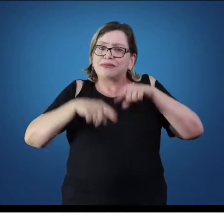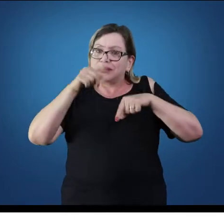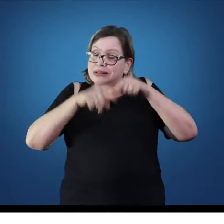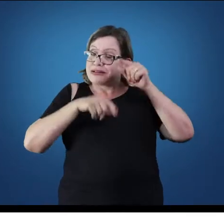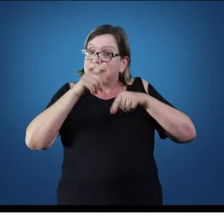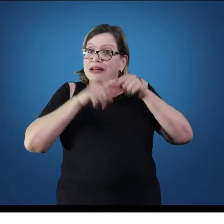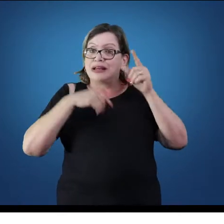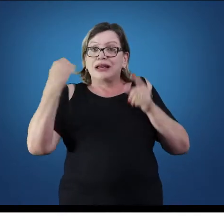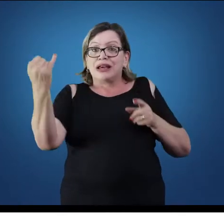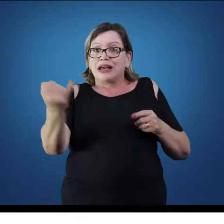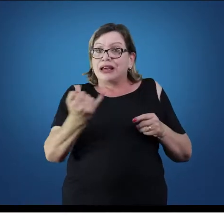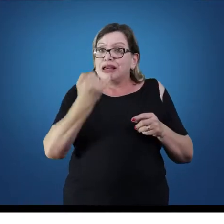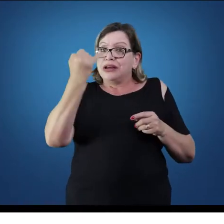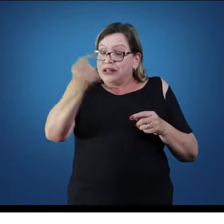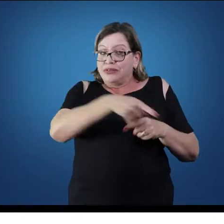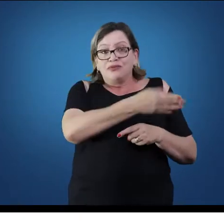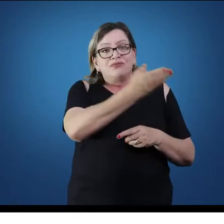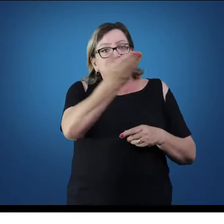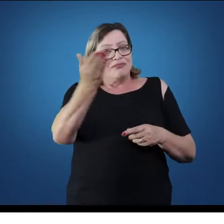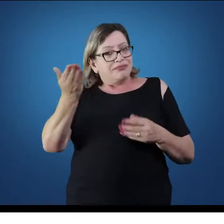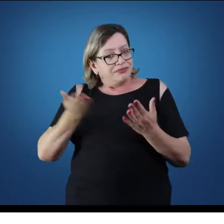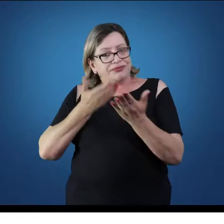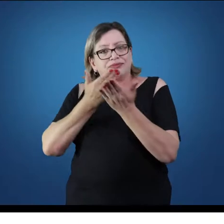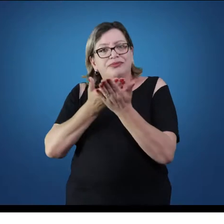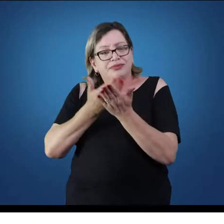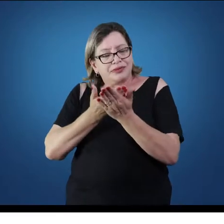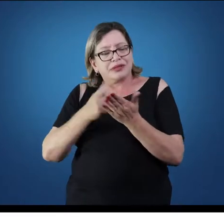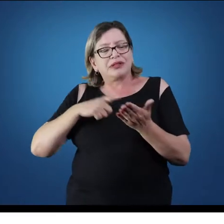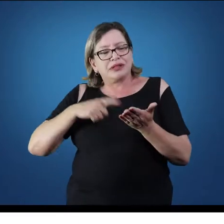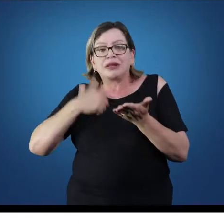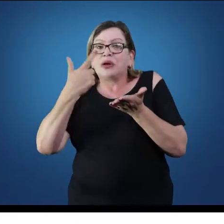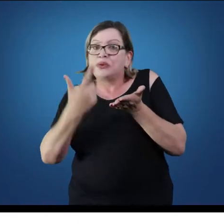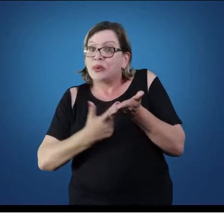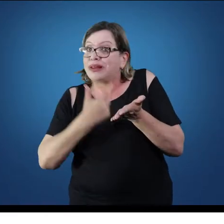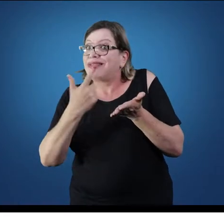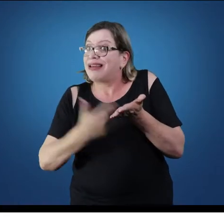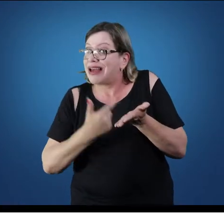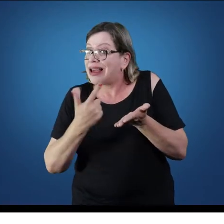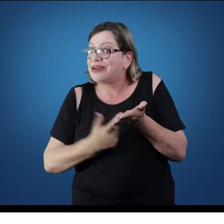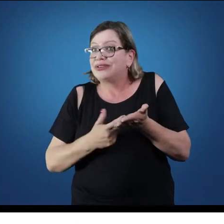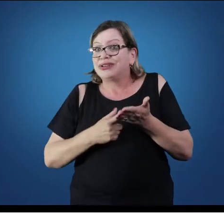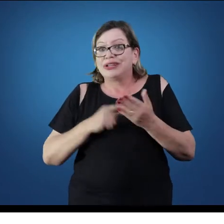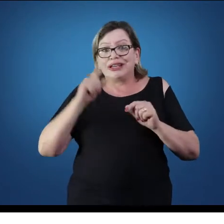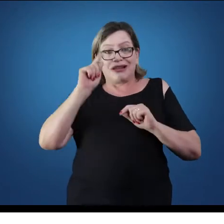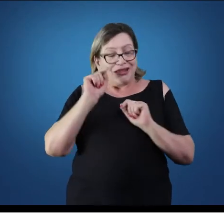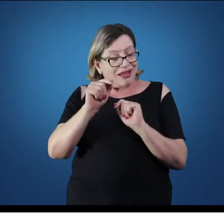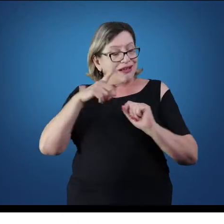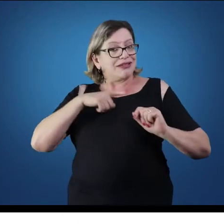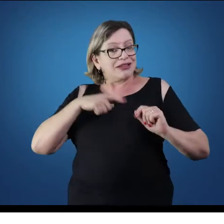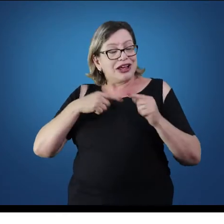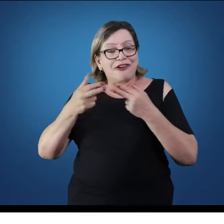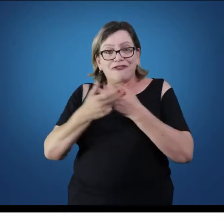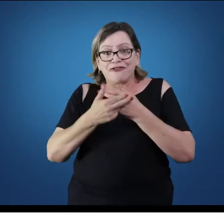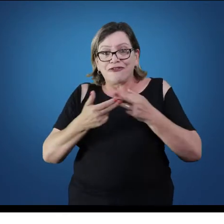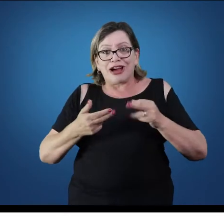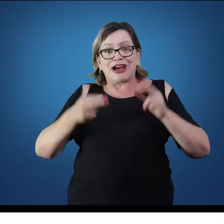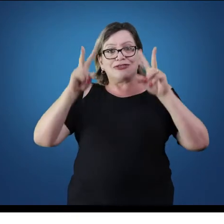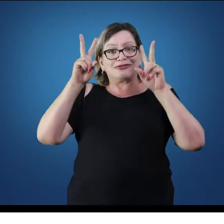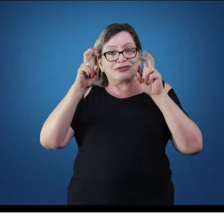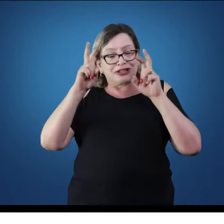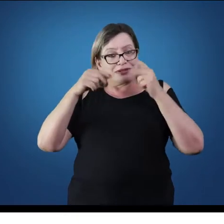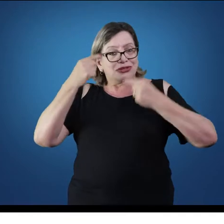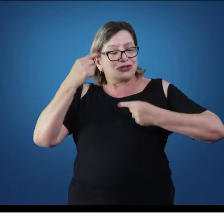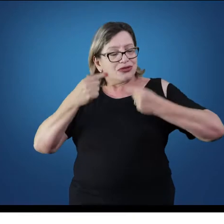vocês estudarem, assim como o livro texto e lá nós vamos encontrar várias questões ligadas à anatomia,